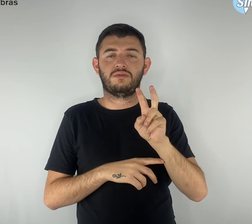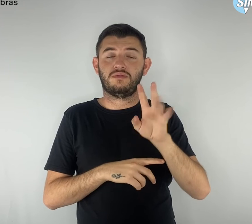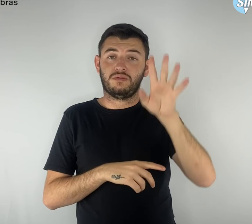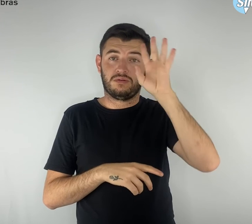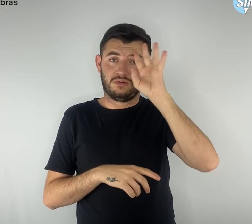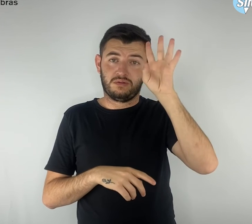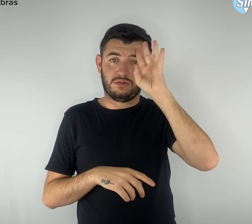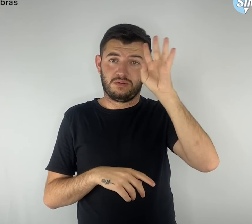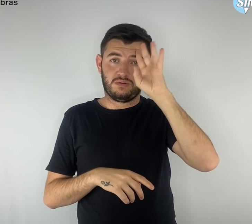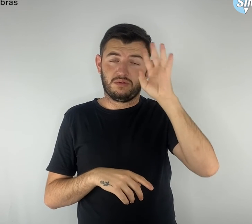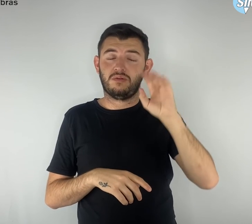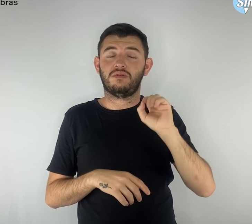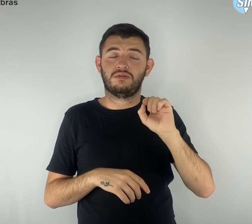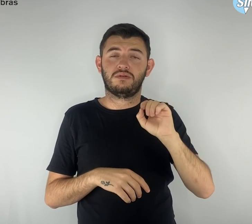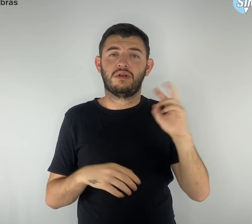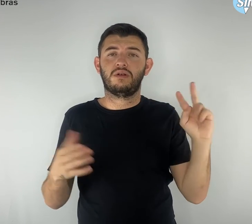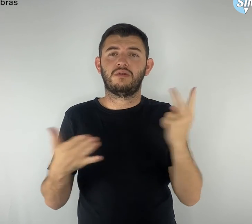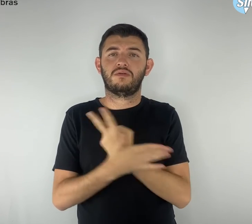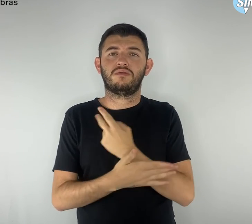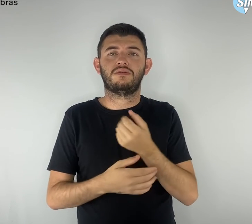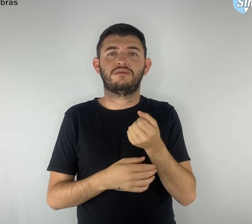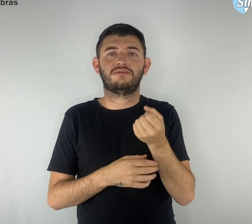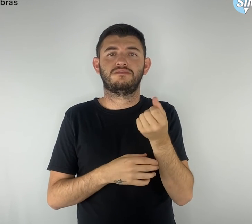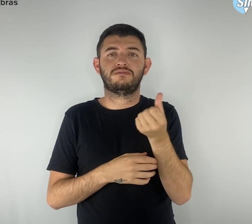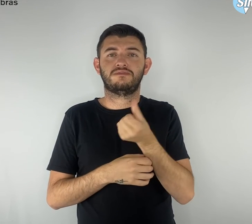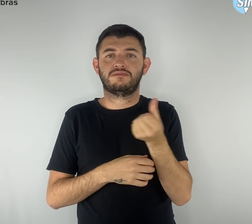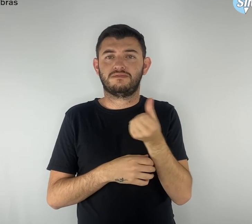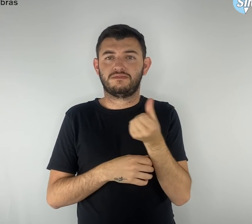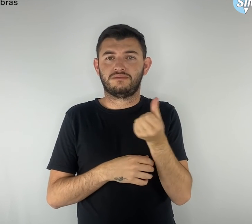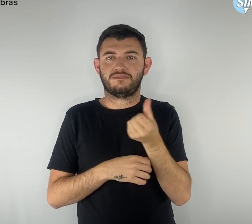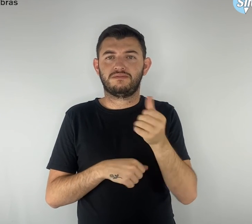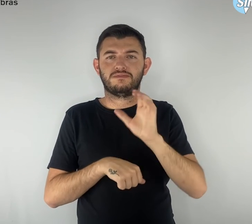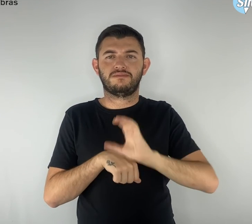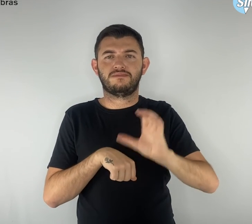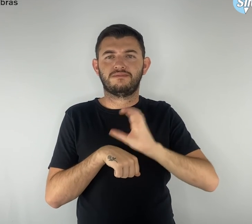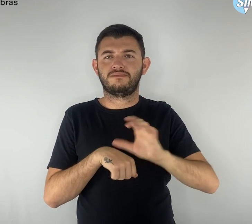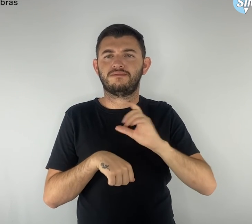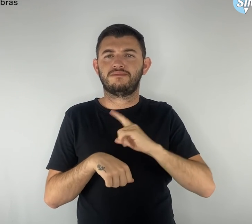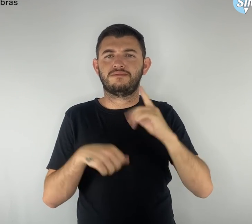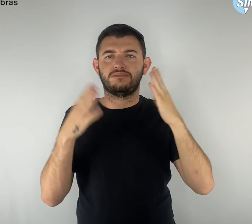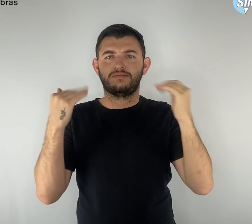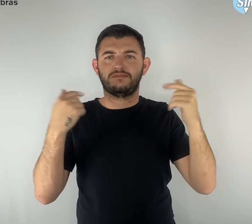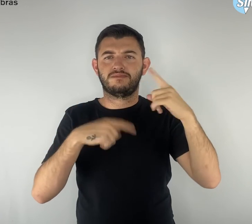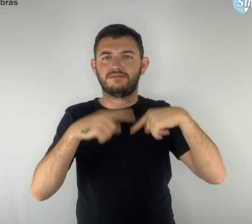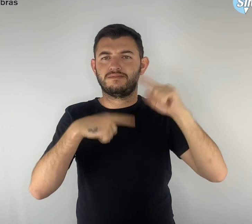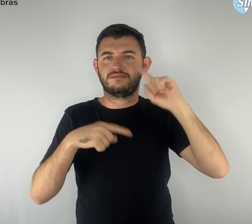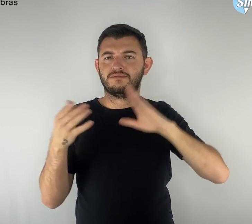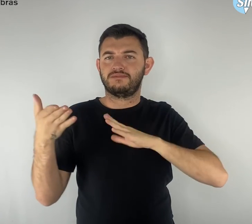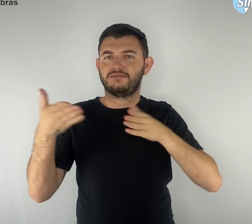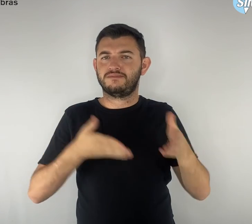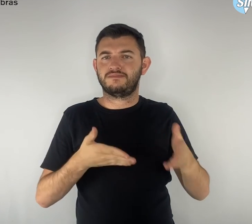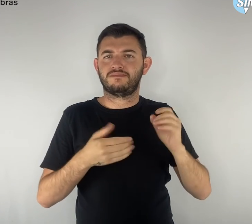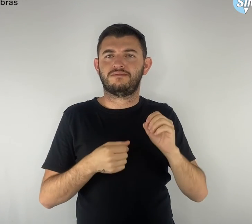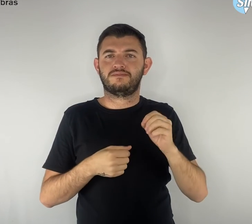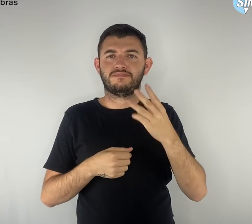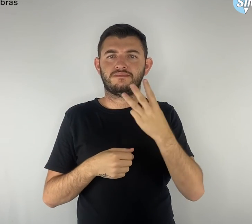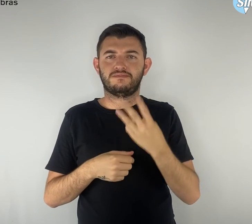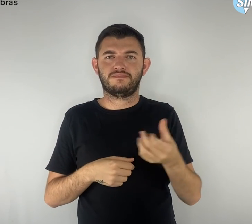realizada a sexta edição, com muito sucesso e participação de 36 professores na